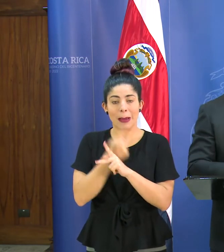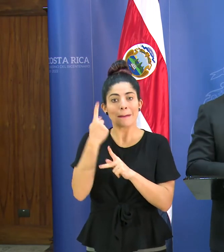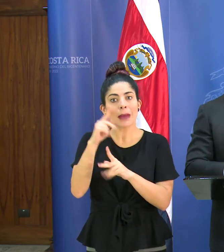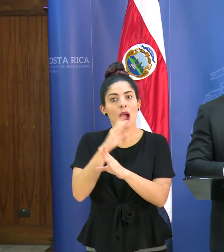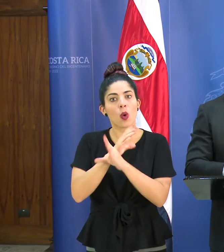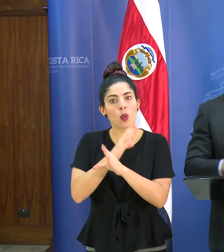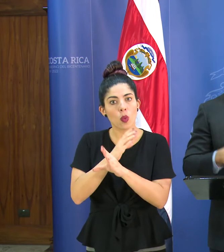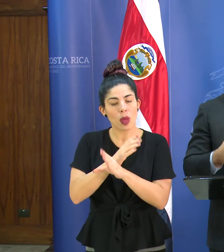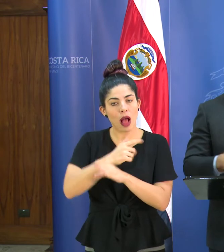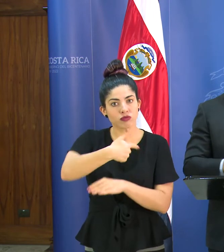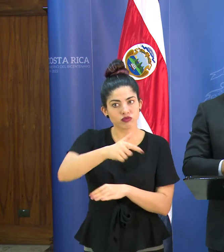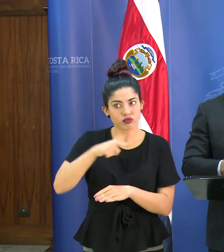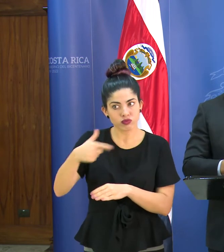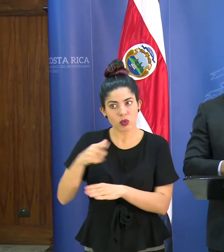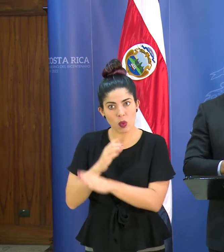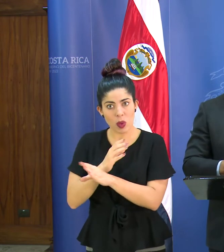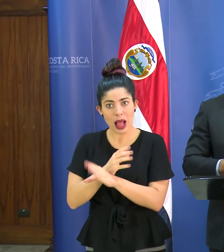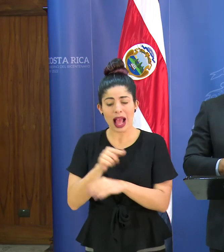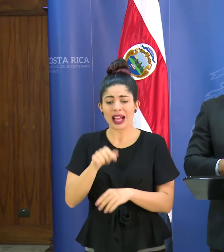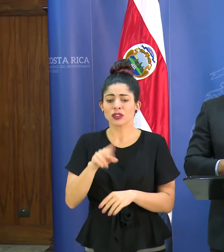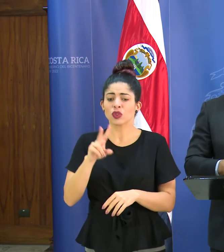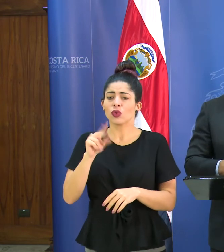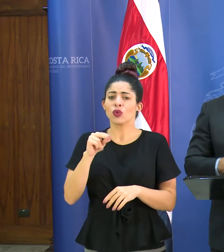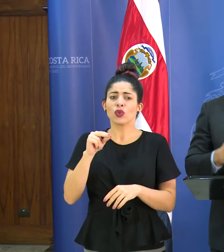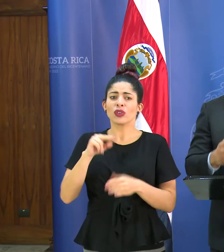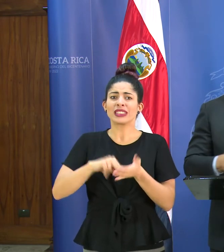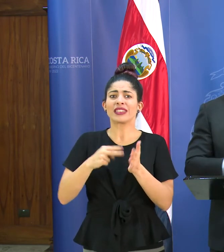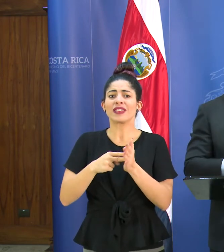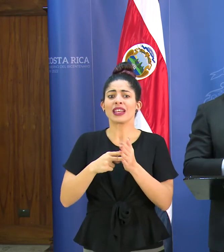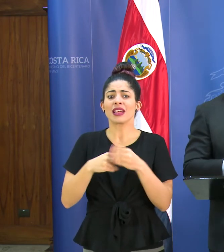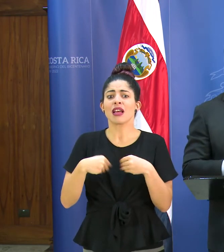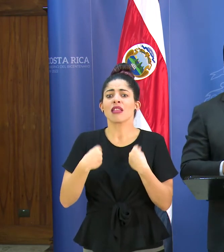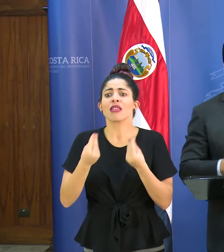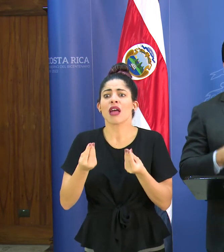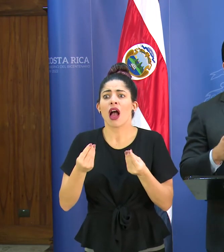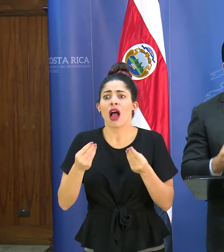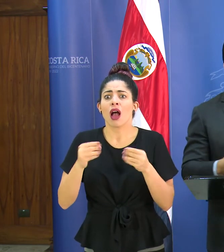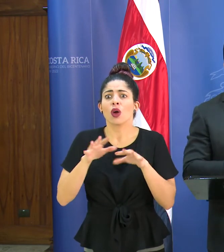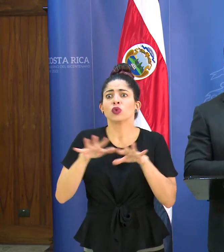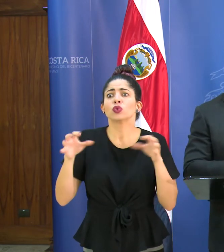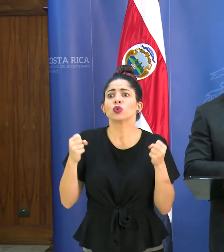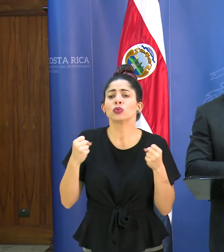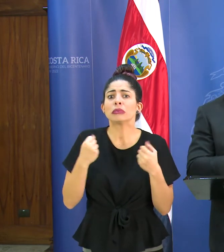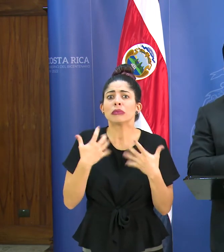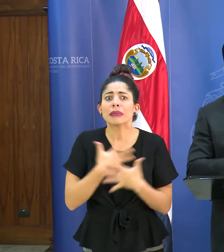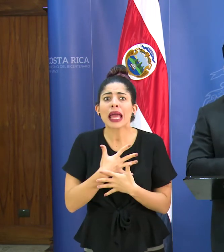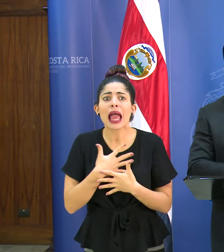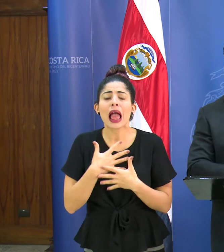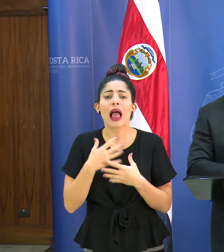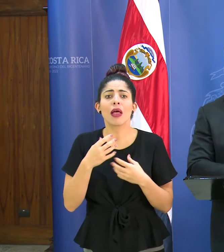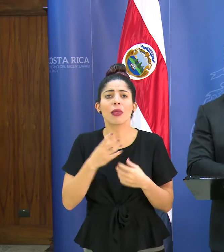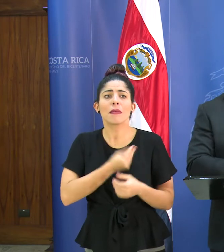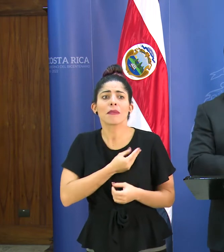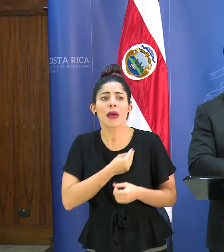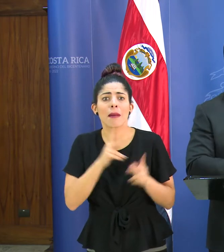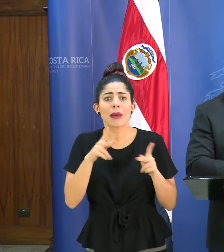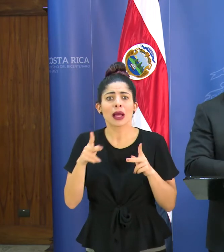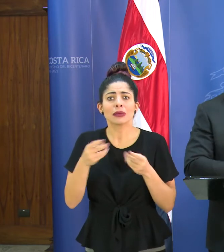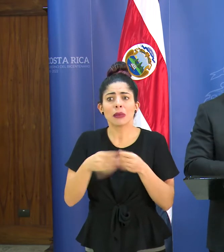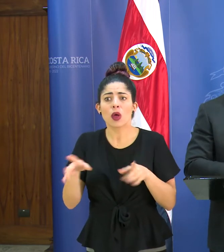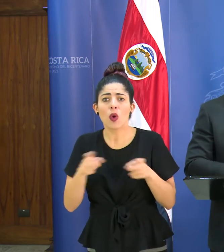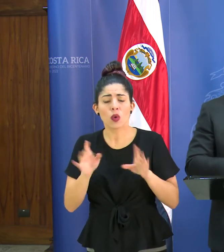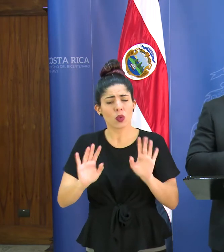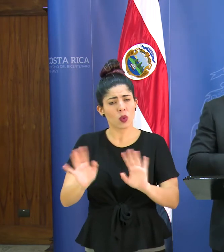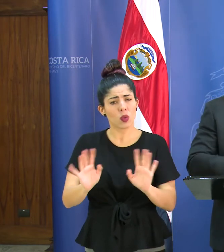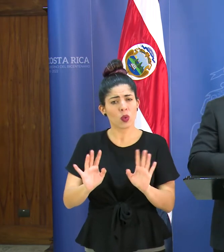cuidarnos, no es para que generemos una sensación de pánico en la población. No, al contrario, lo que estamos